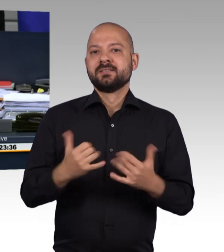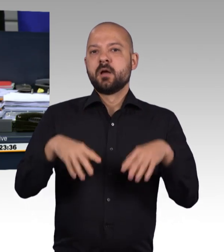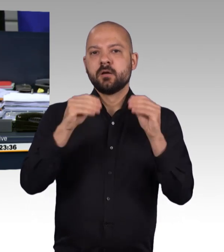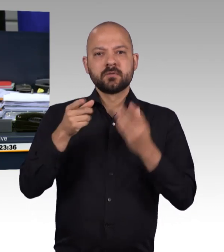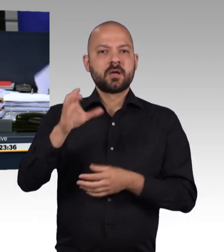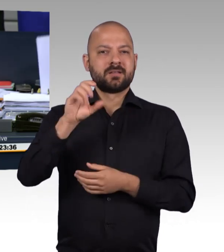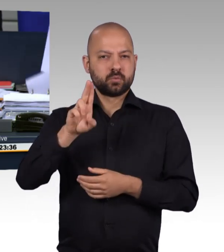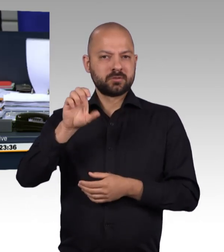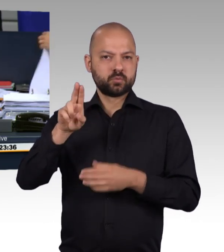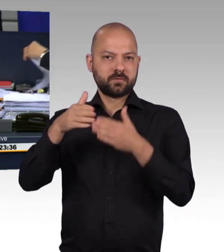Oellers.